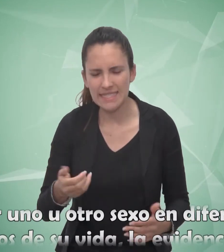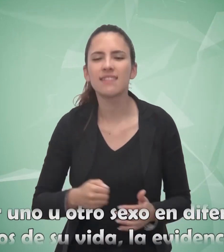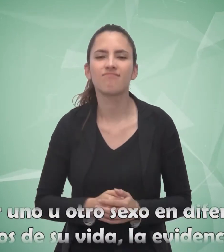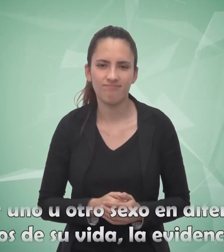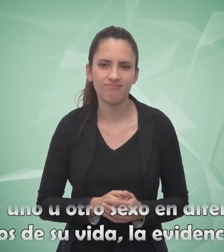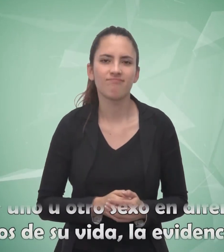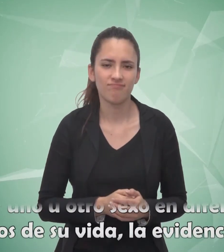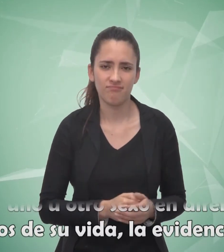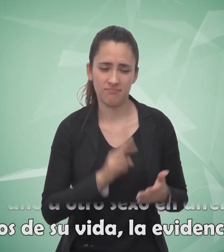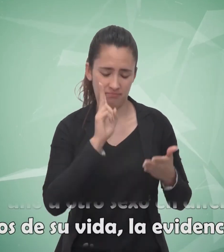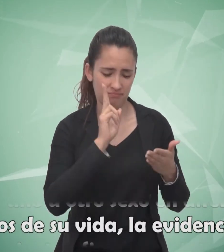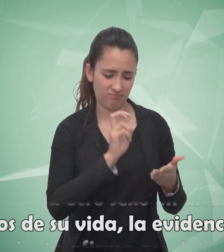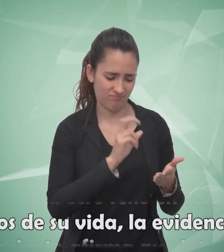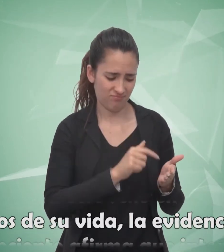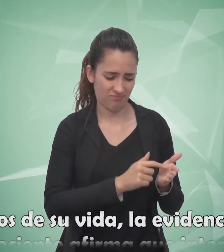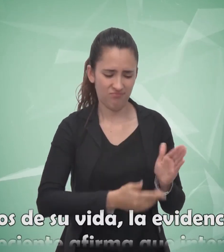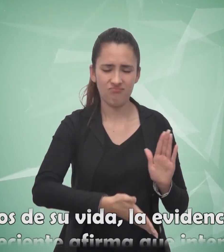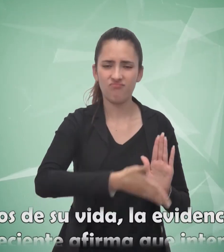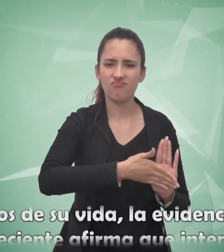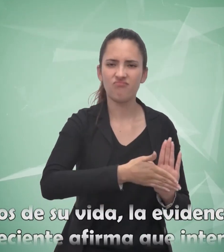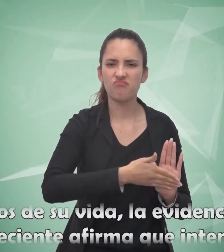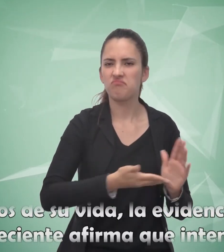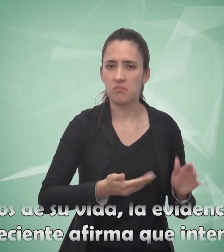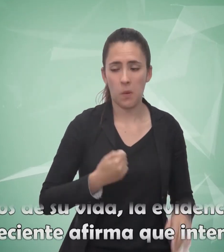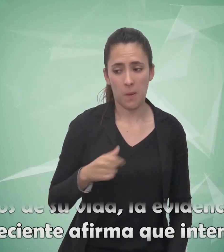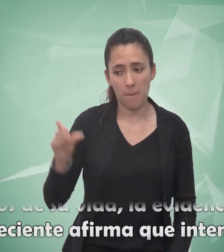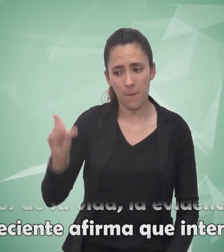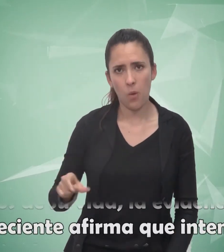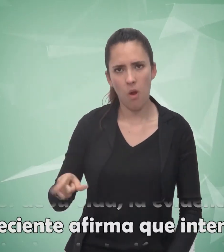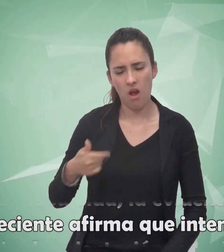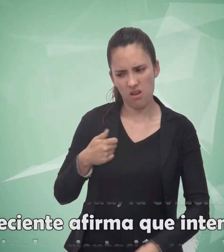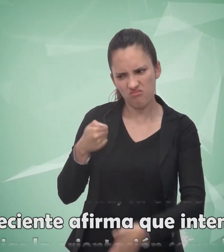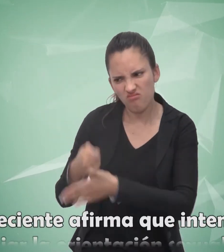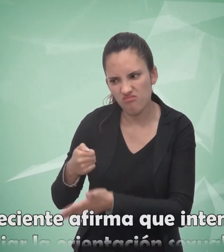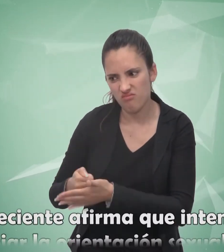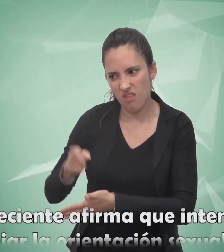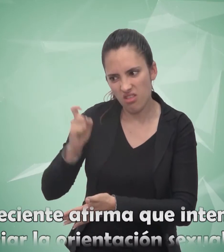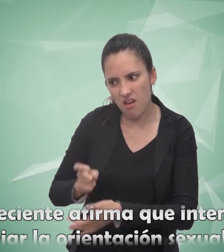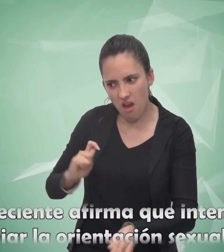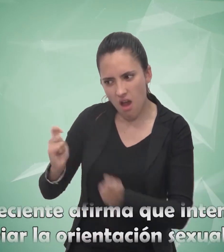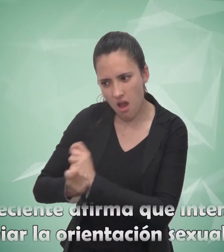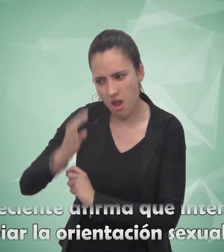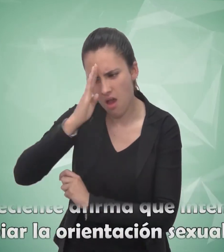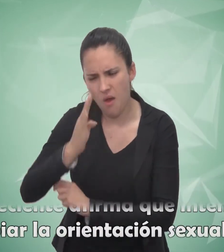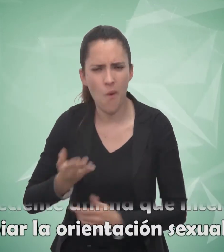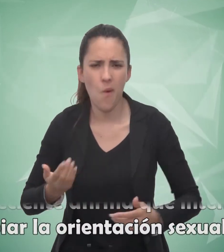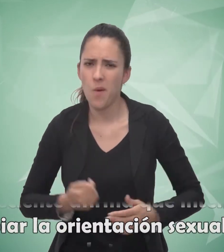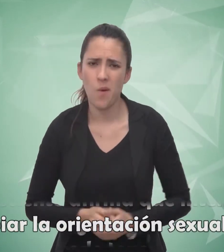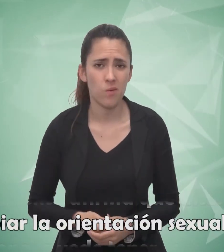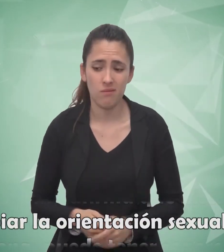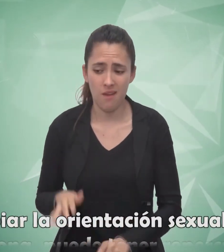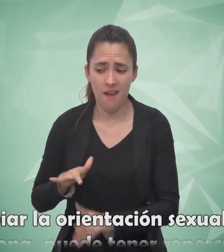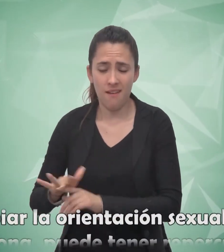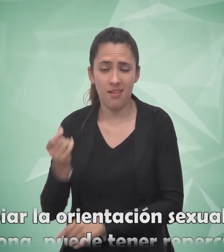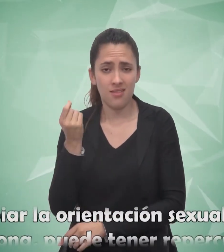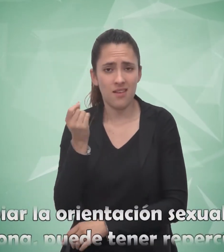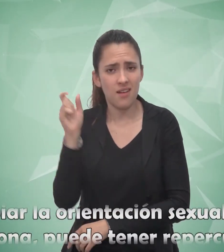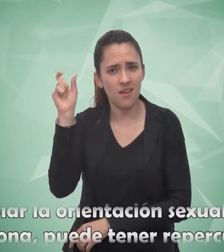diferentes momentos de su vida. La evidencia científica reciente afirma que intentar cambiar la orientación sexual de una